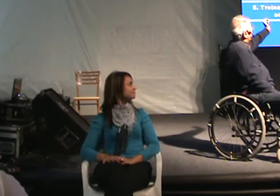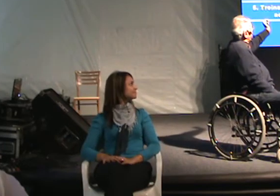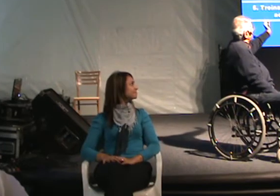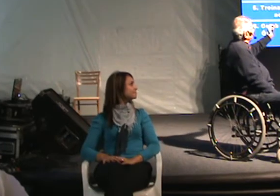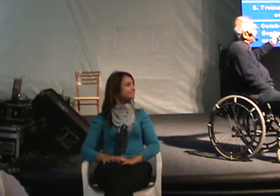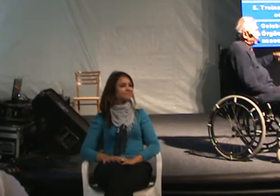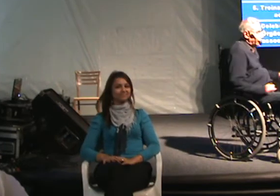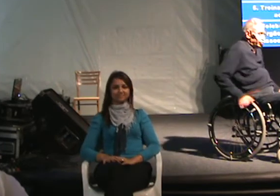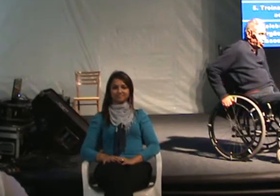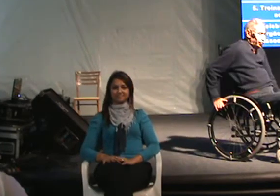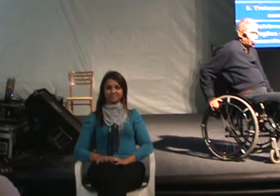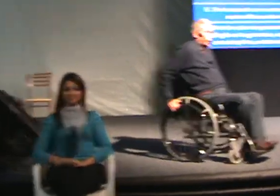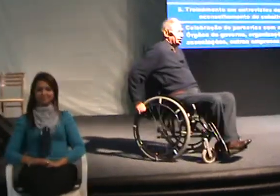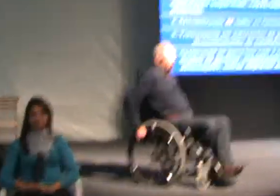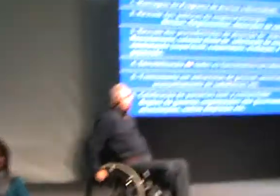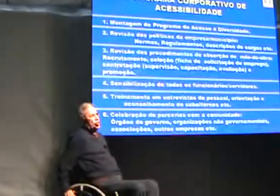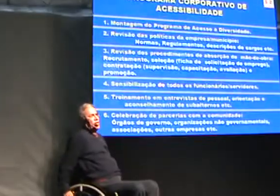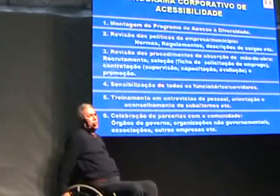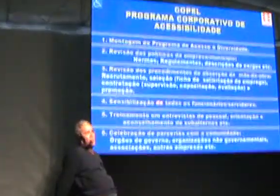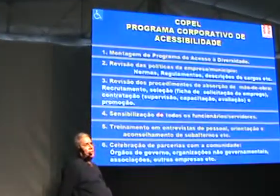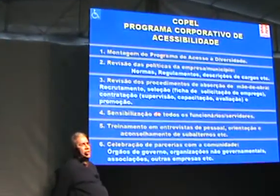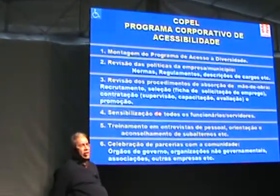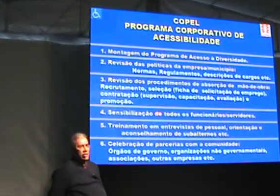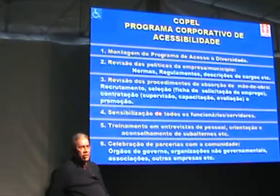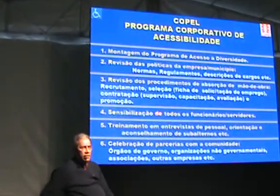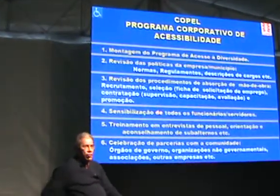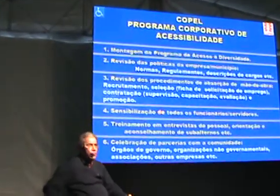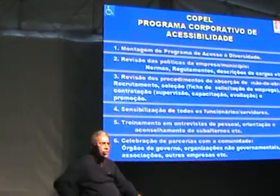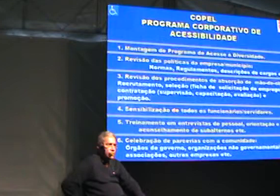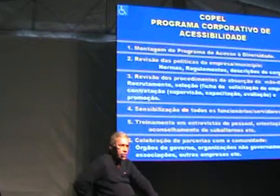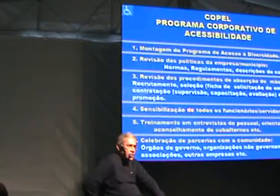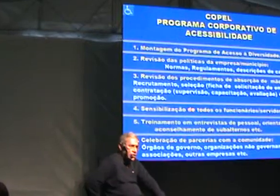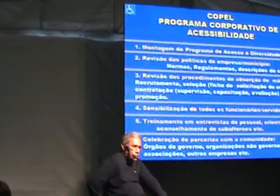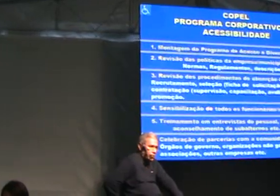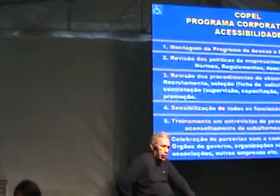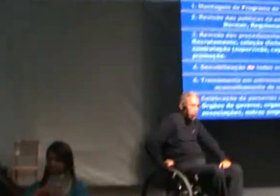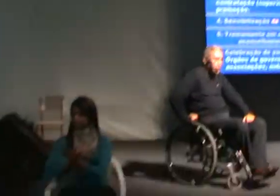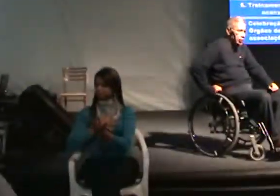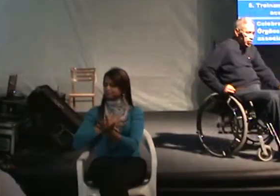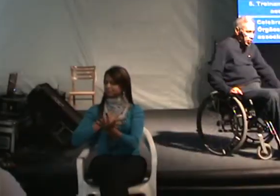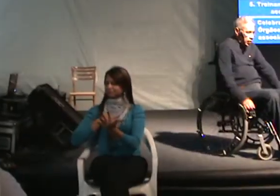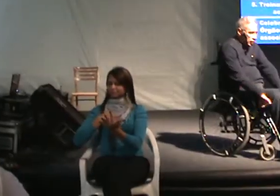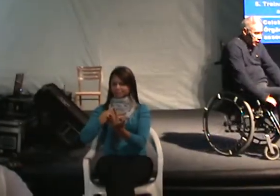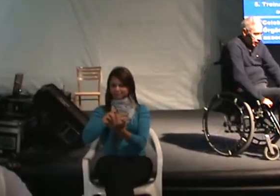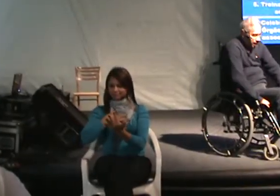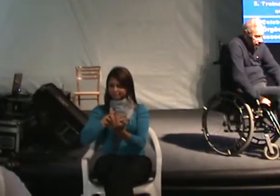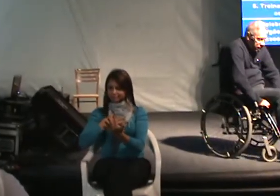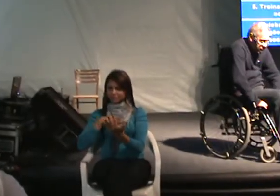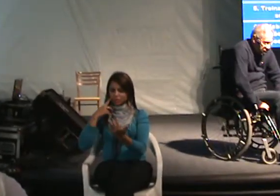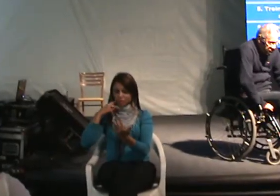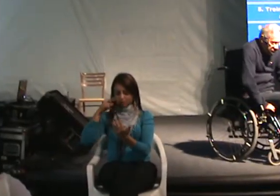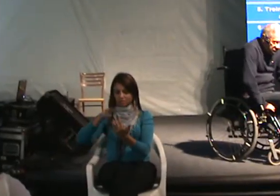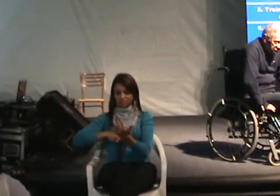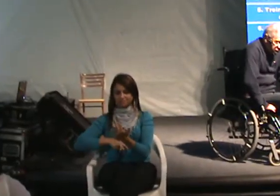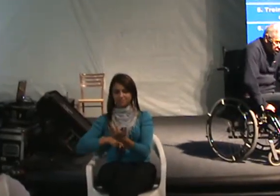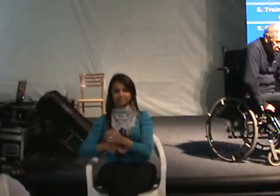A Popel. Eu tive um prazer enorme quando eu li algumas coisas da Popel. Né?